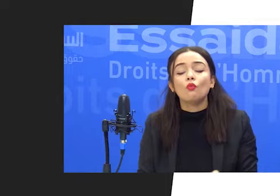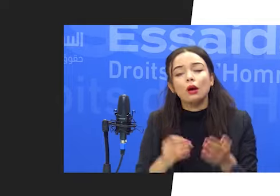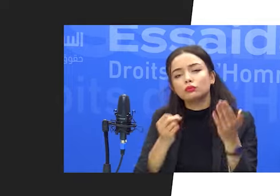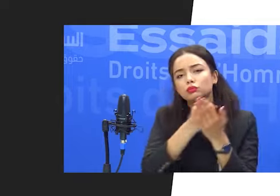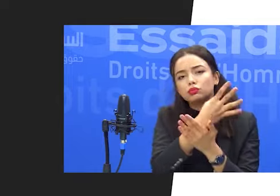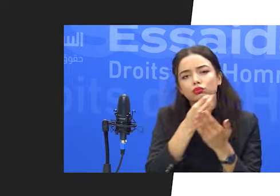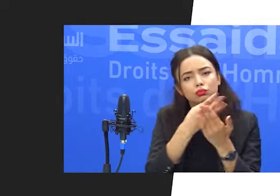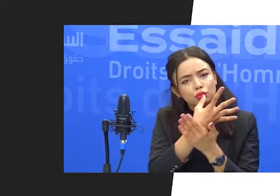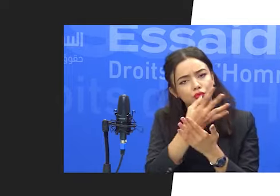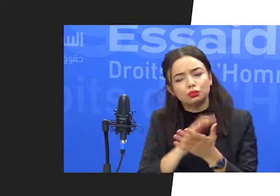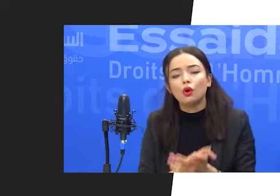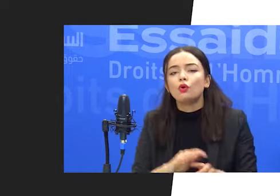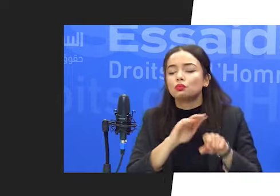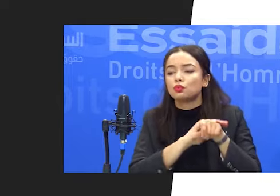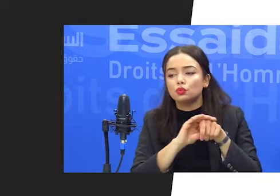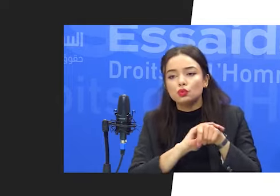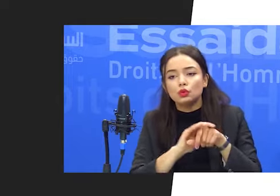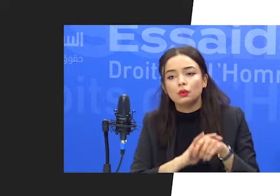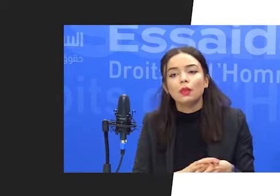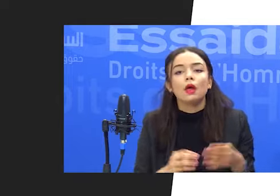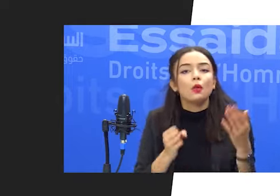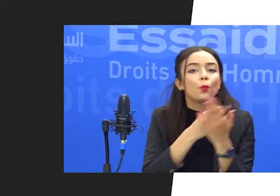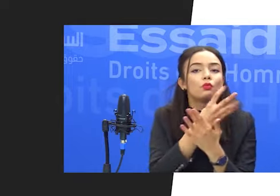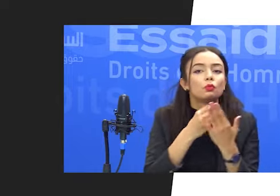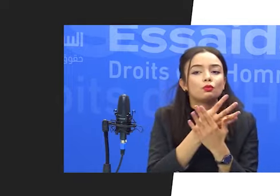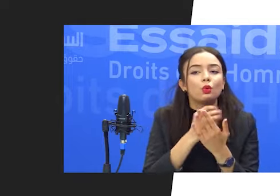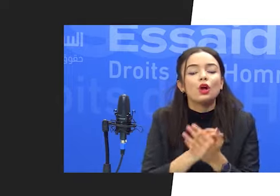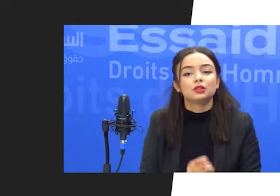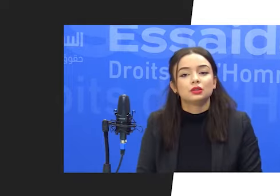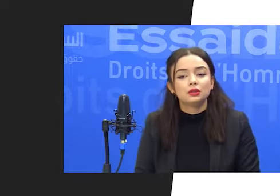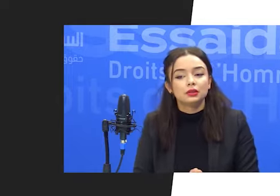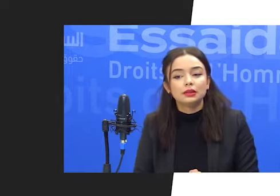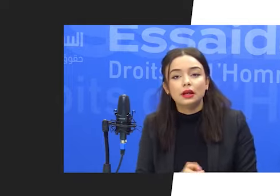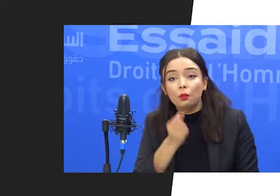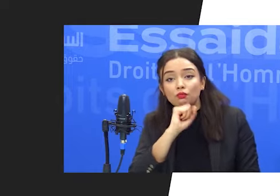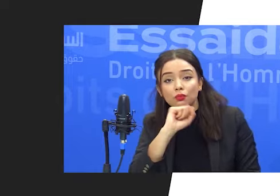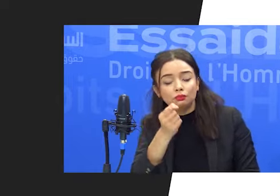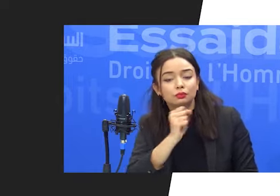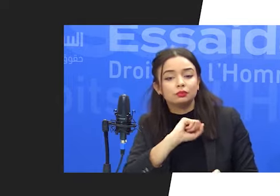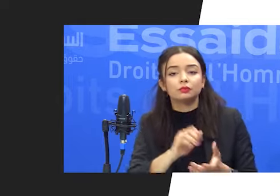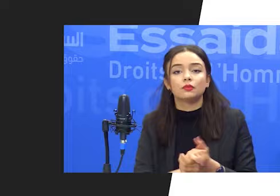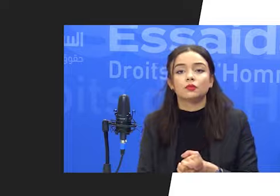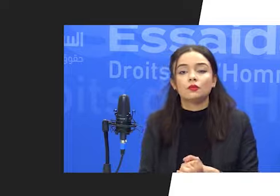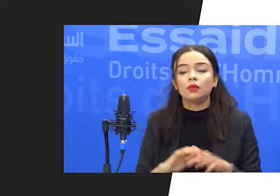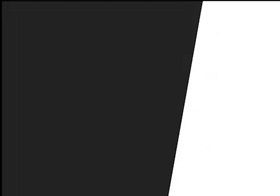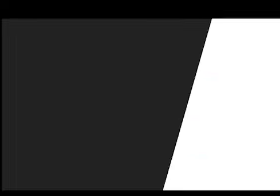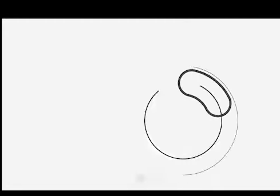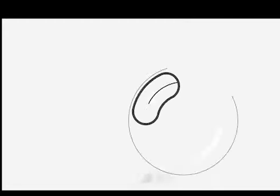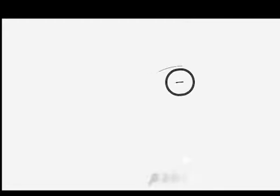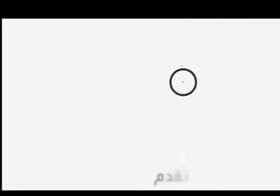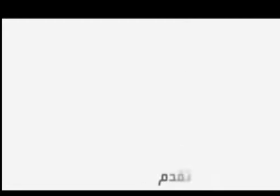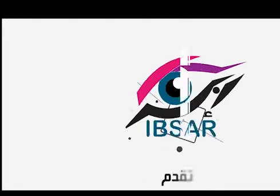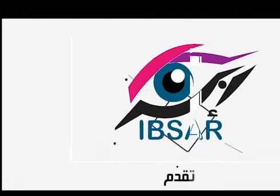موجهة لآخر المستجدات في كل ما يخص الإنسان